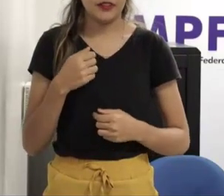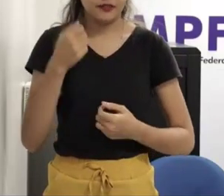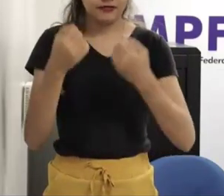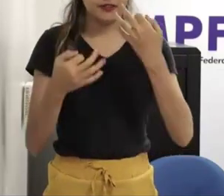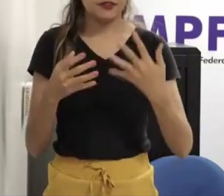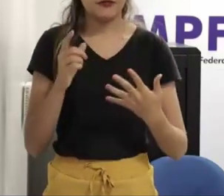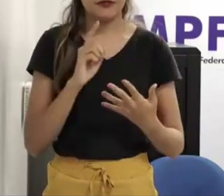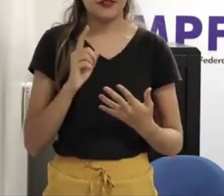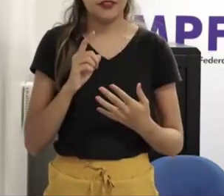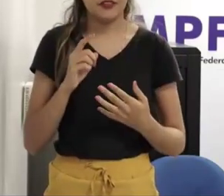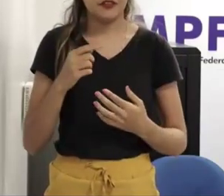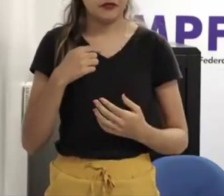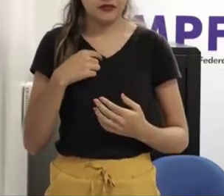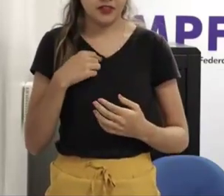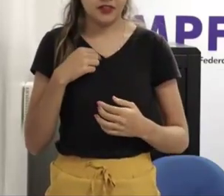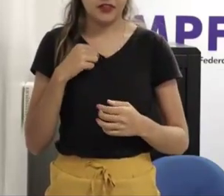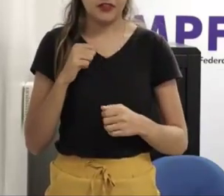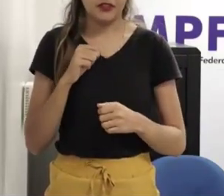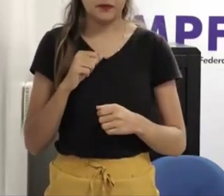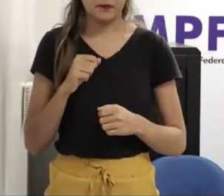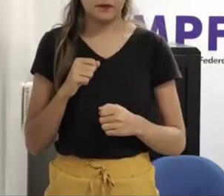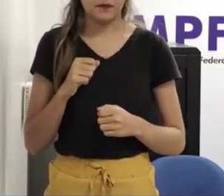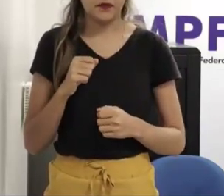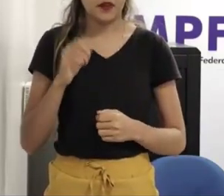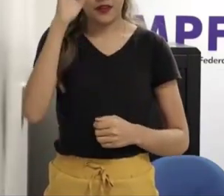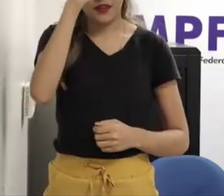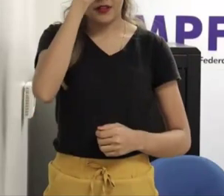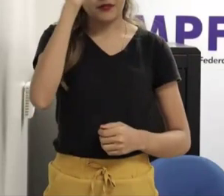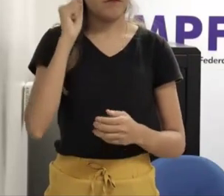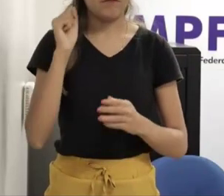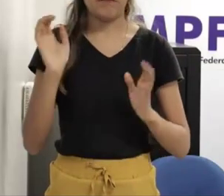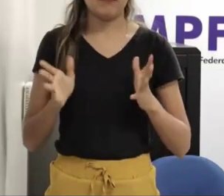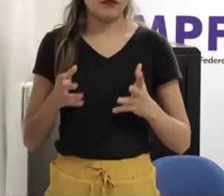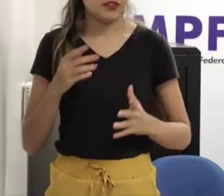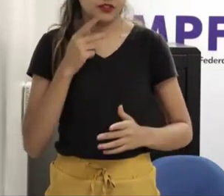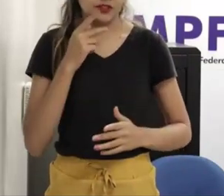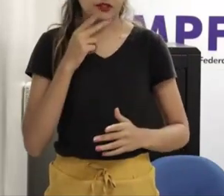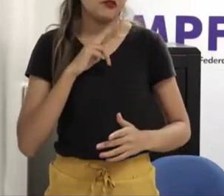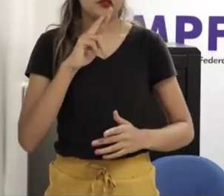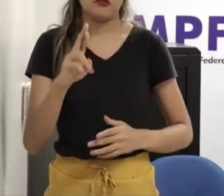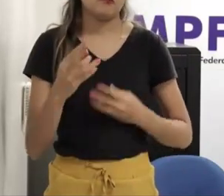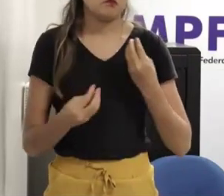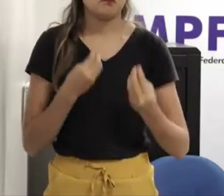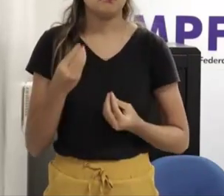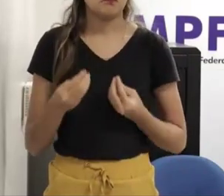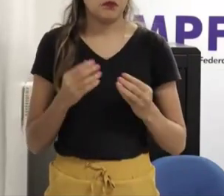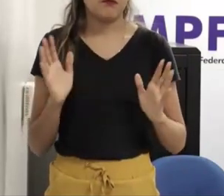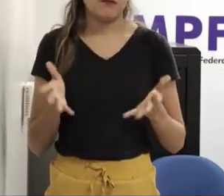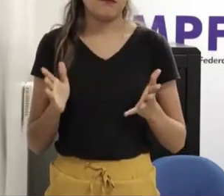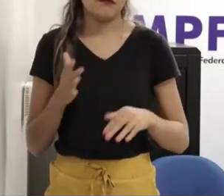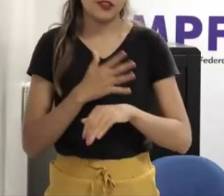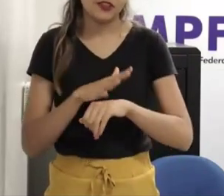assunto tão delicado como o abuso sexual se é no seio familiar